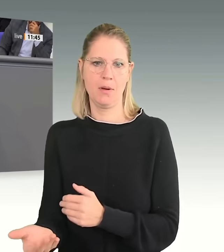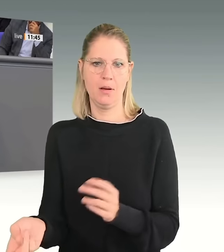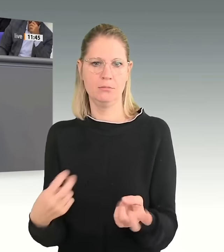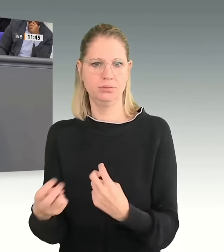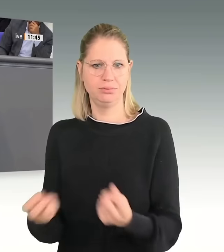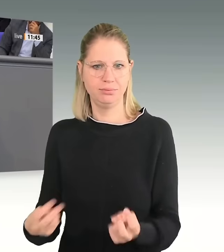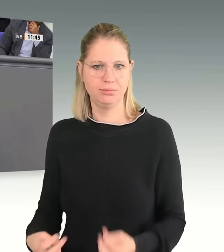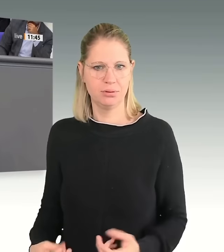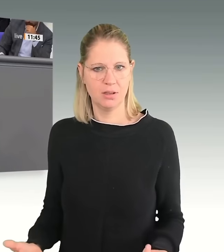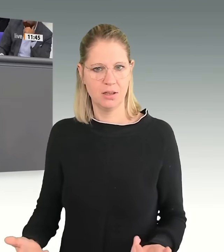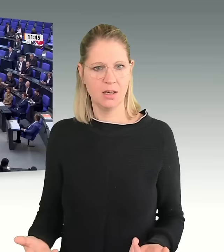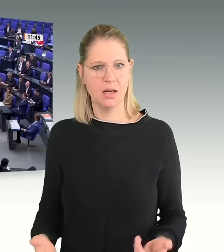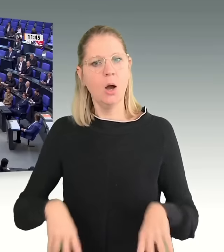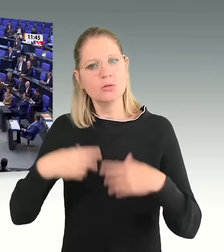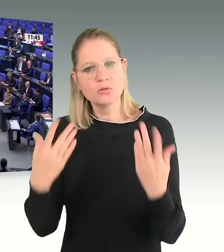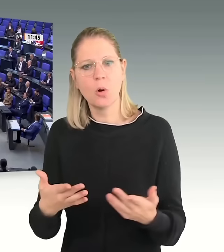gerne beteiligen. Herzlichen Dank.